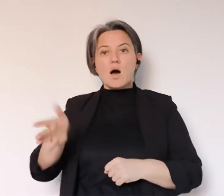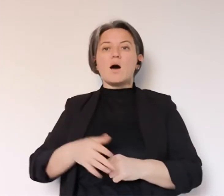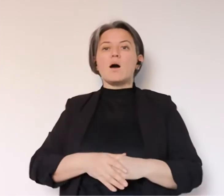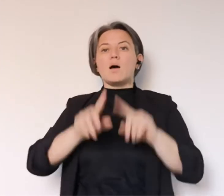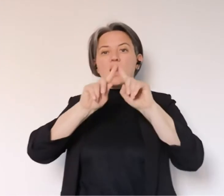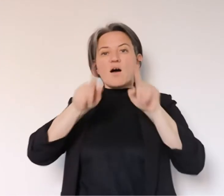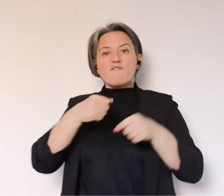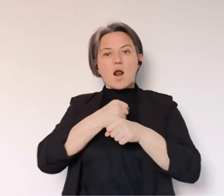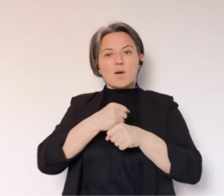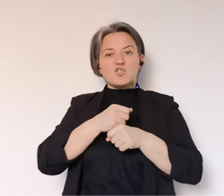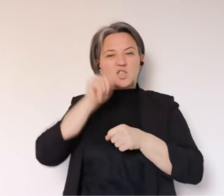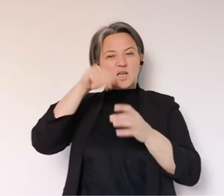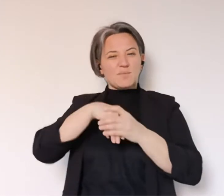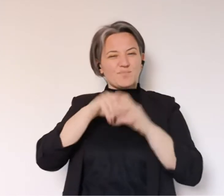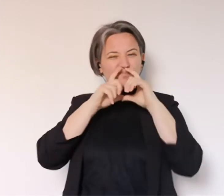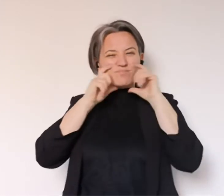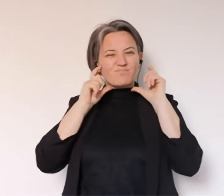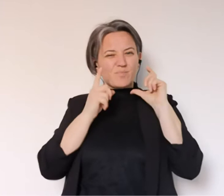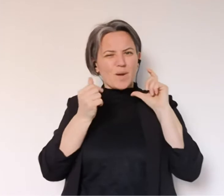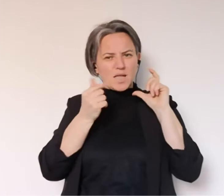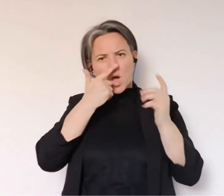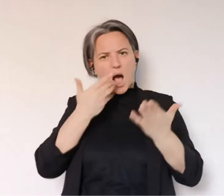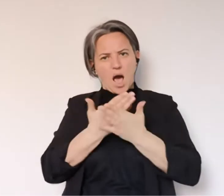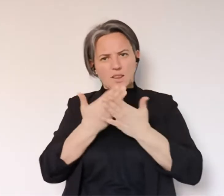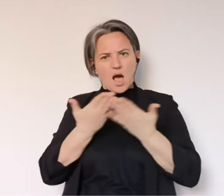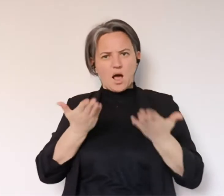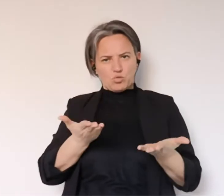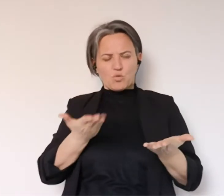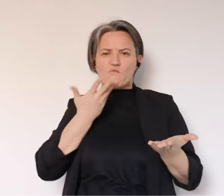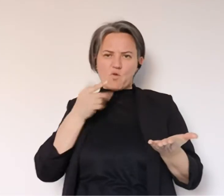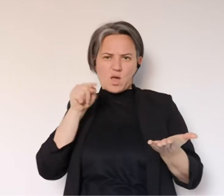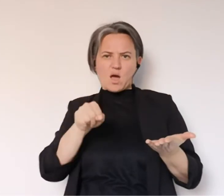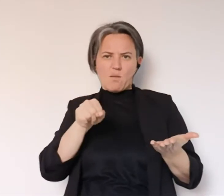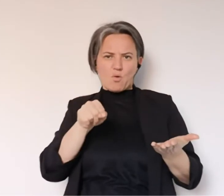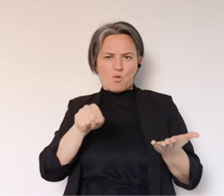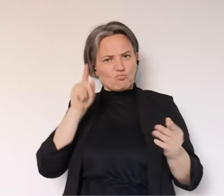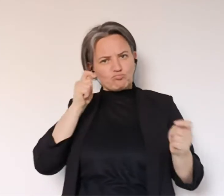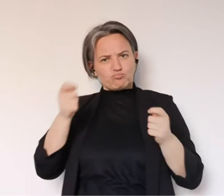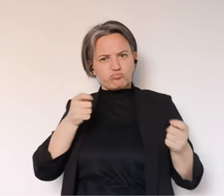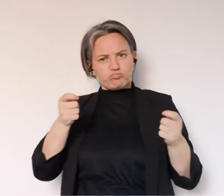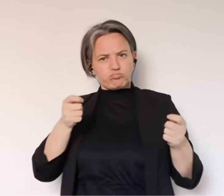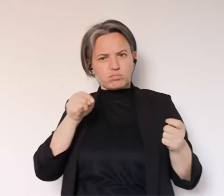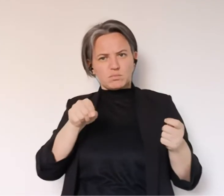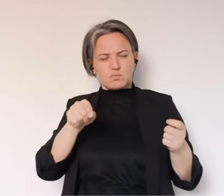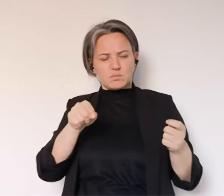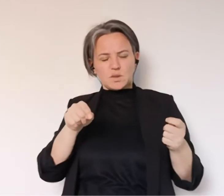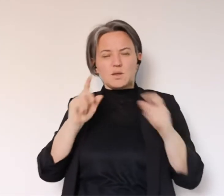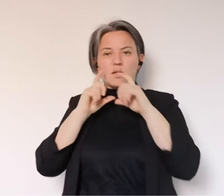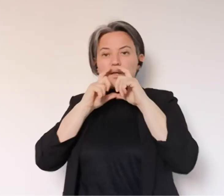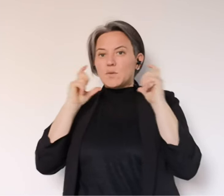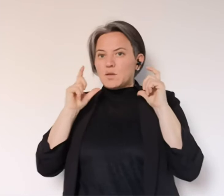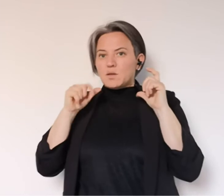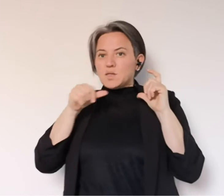di poter avere in tutte le farmacie ad un prezzo politico, politico nel senso, ci diceva così una volta, a un prezzo